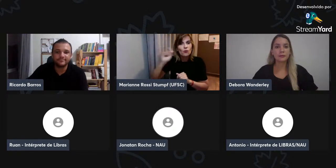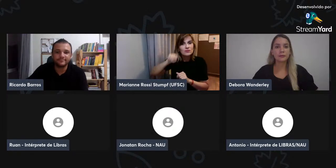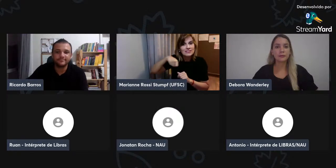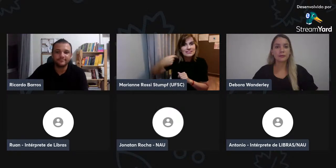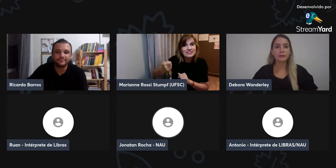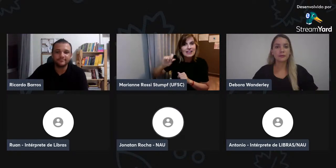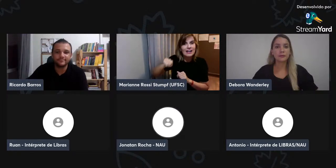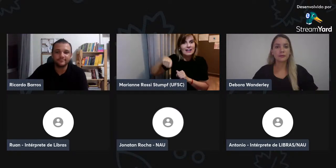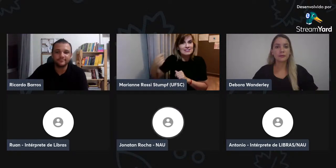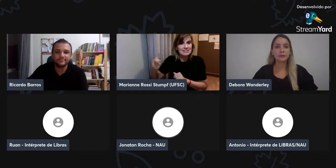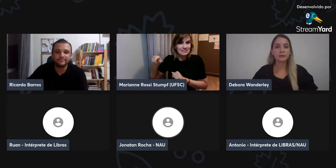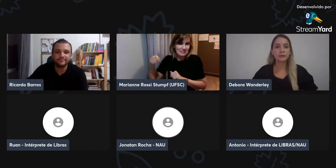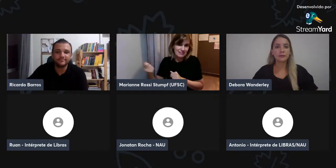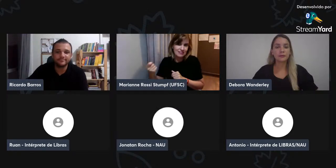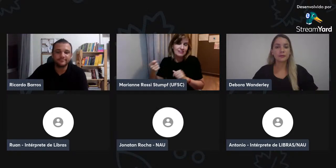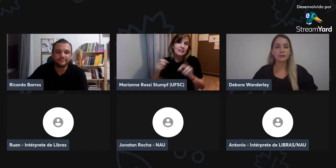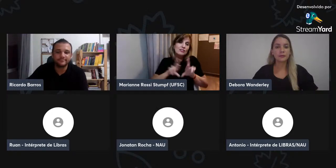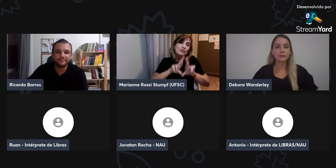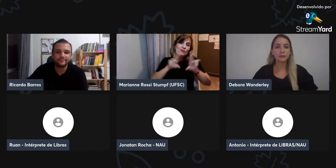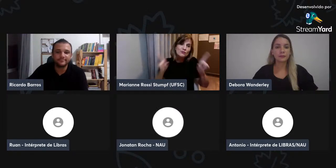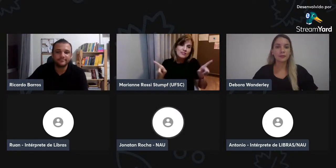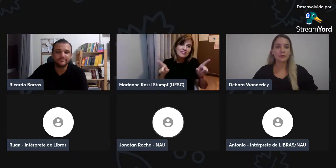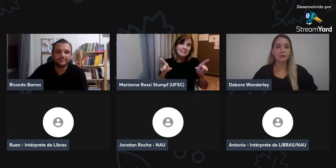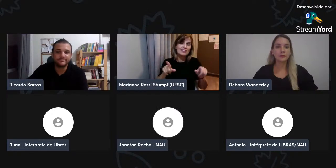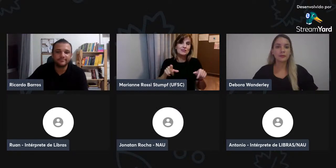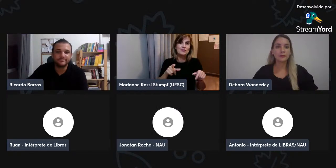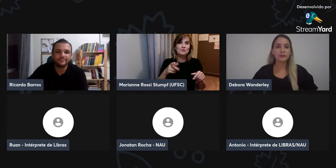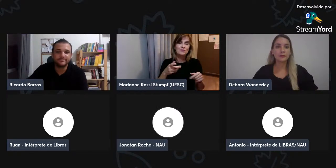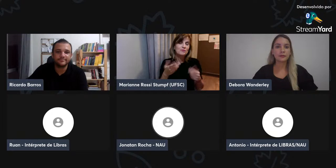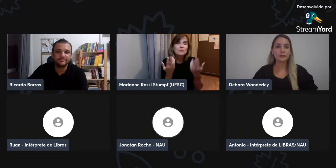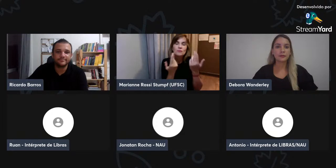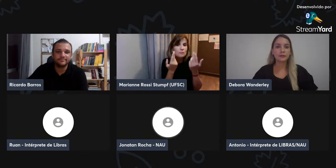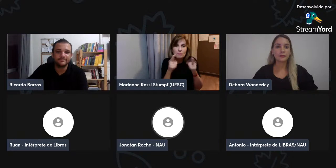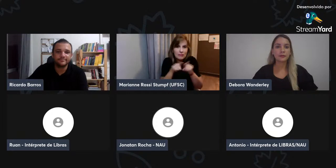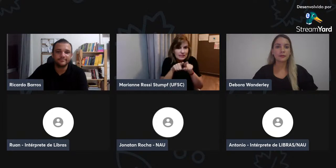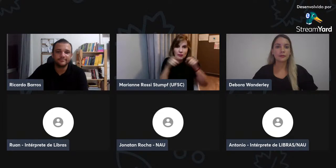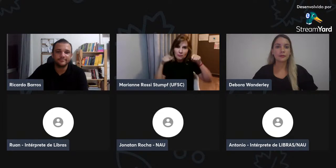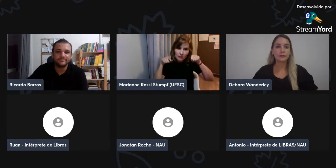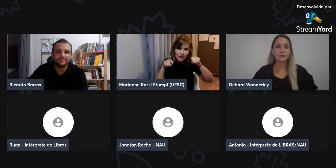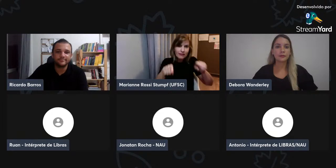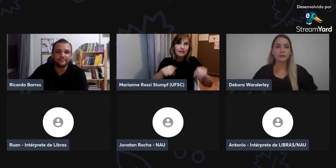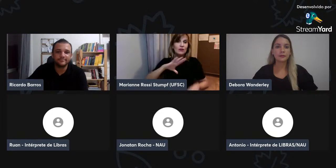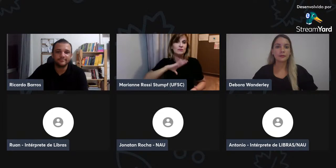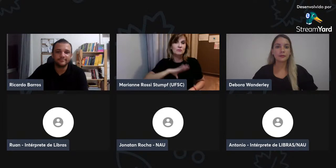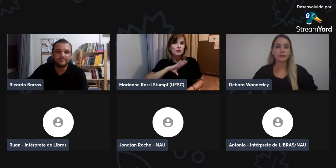também o sinal na forma escrita, então, isso vai aumentar o vocabulário, né,